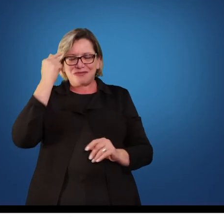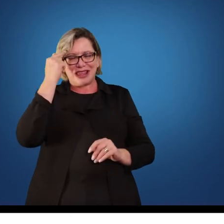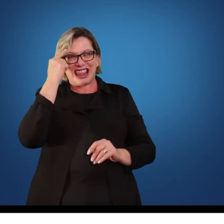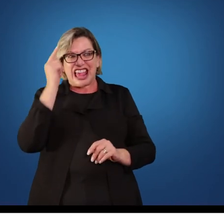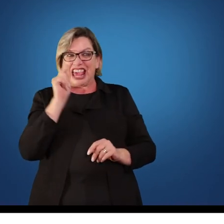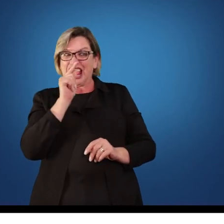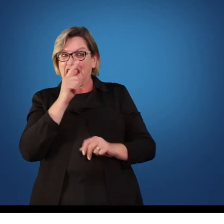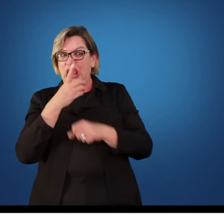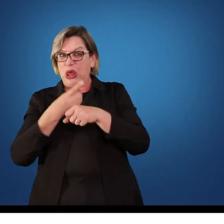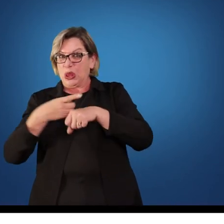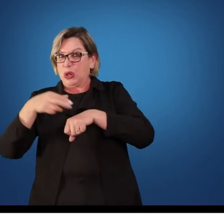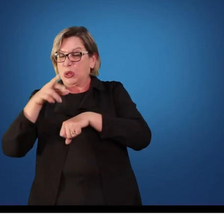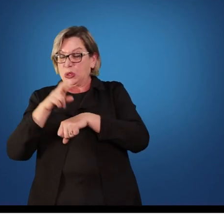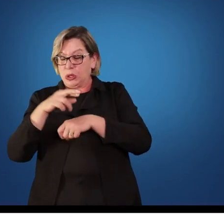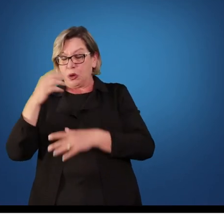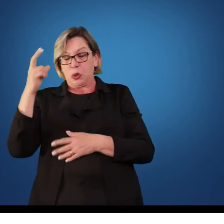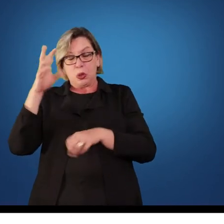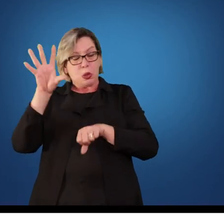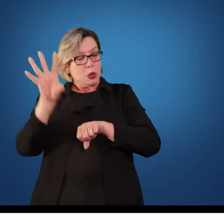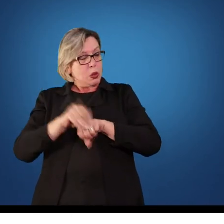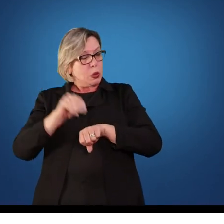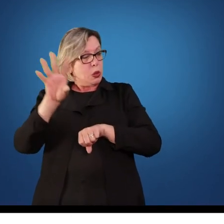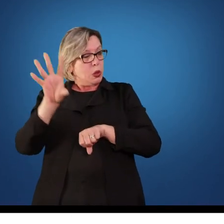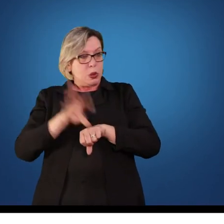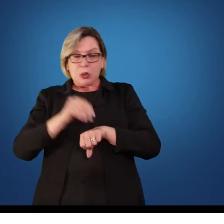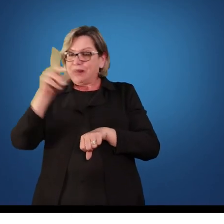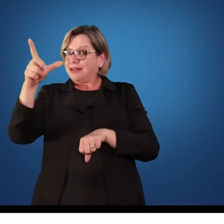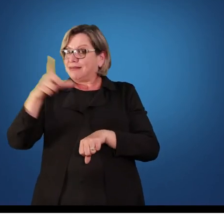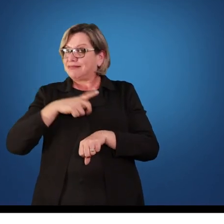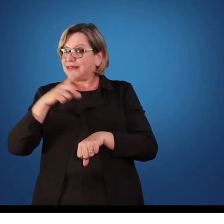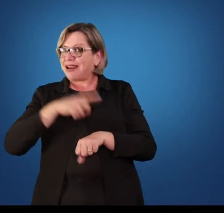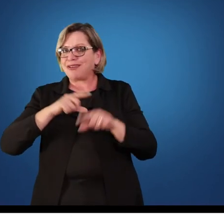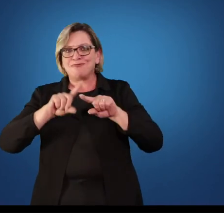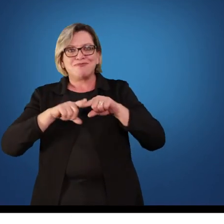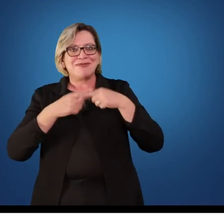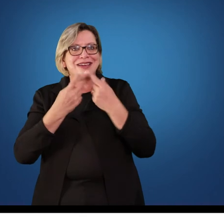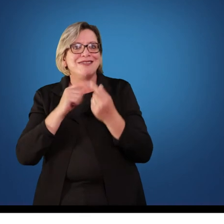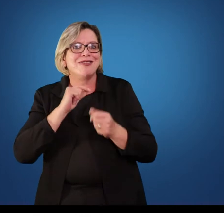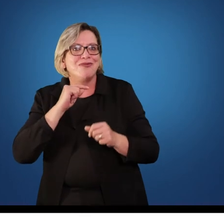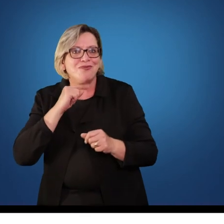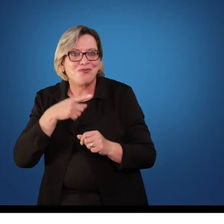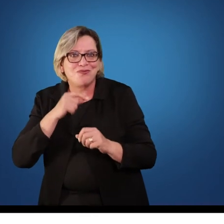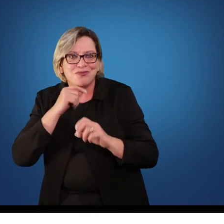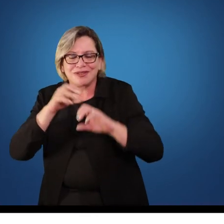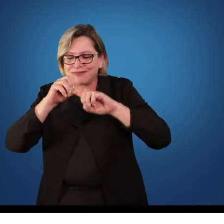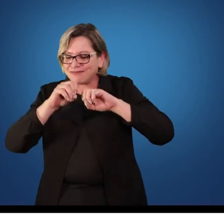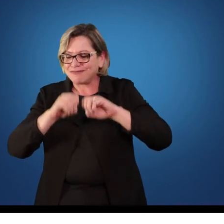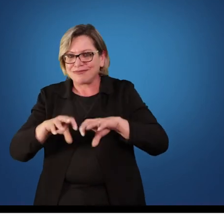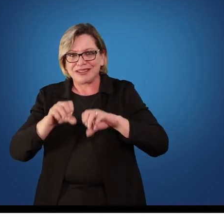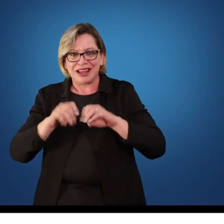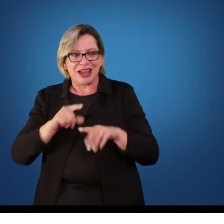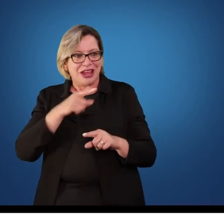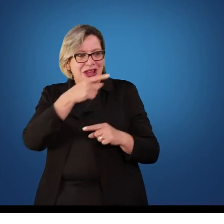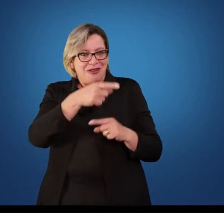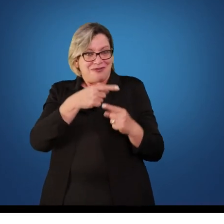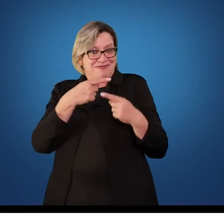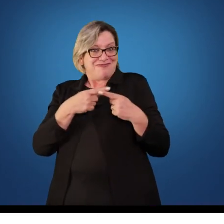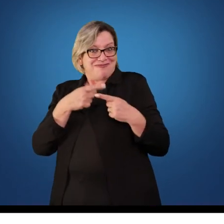mas não sabe da aula. Porque ele tem tanto conhecimento, ele se acha tão superior aos outros que ele não consegue interagir com os alunos. E o bom